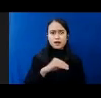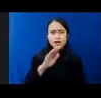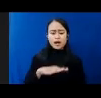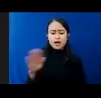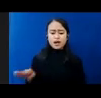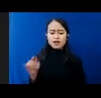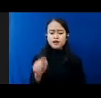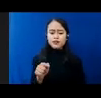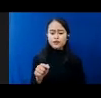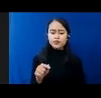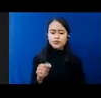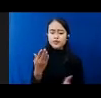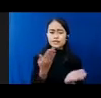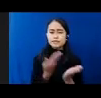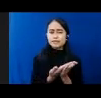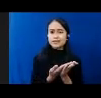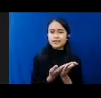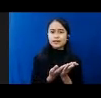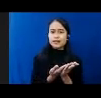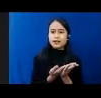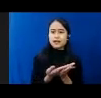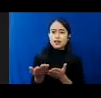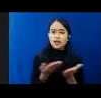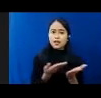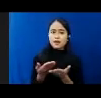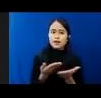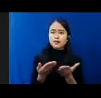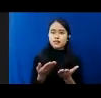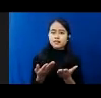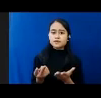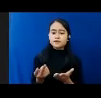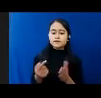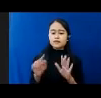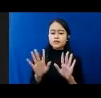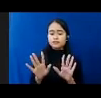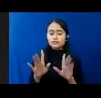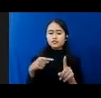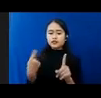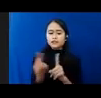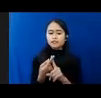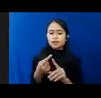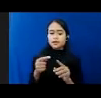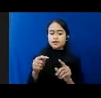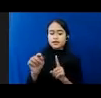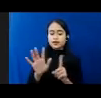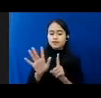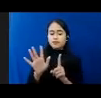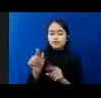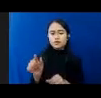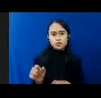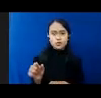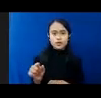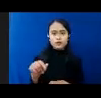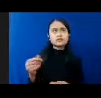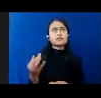Diminta Untuk Melayani Antara Sampai 10 Sampai 15 Orang Jadi Selama Kurang lebih Berapa